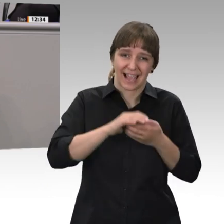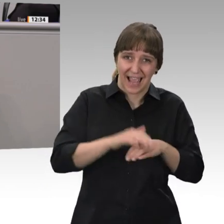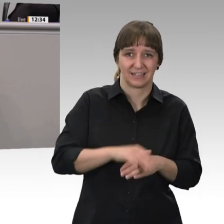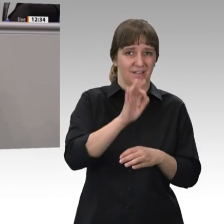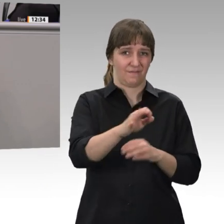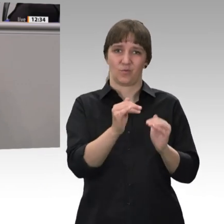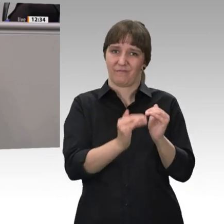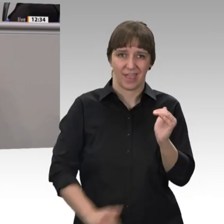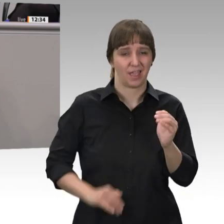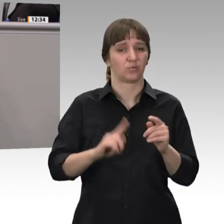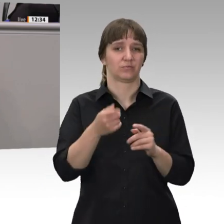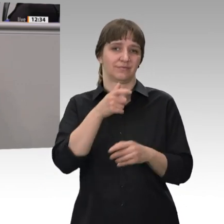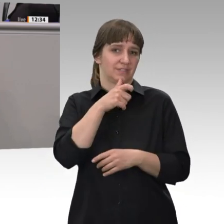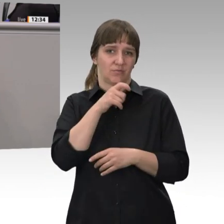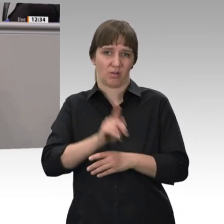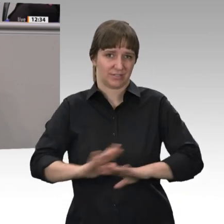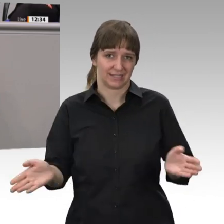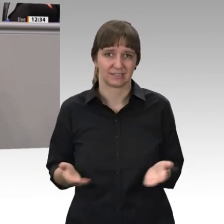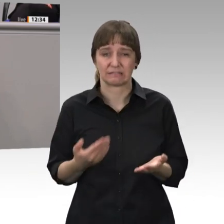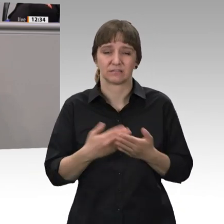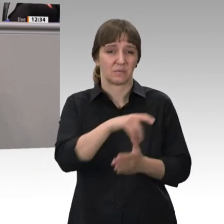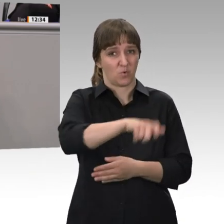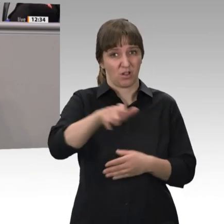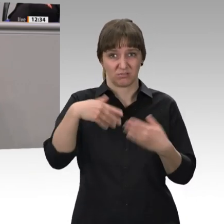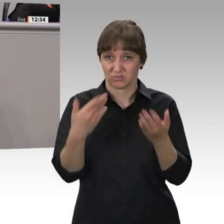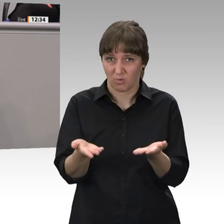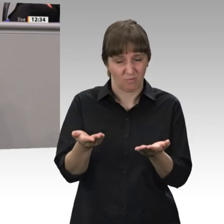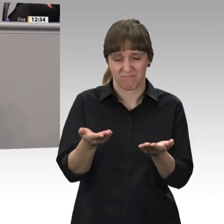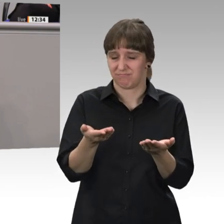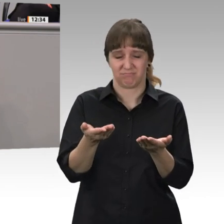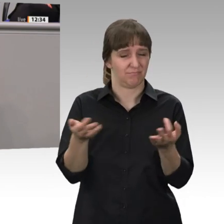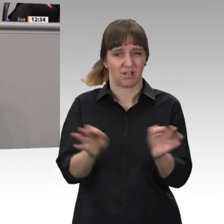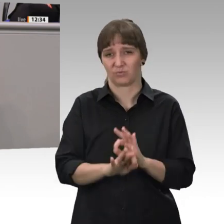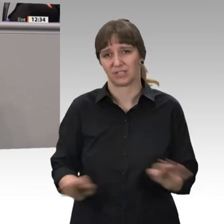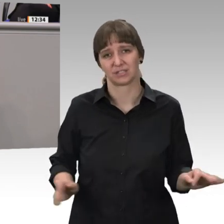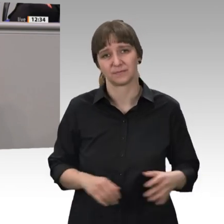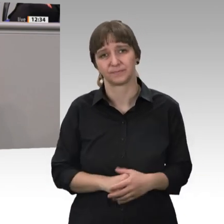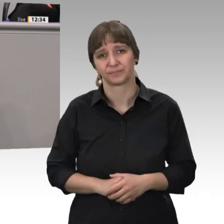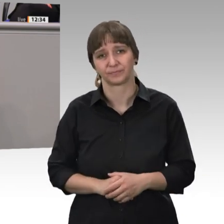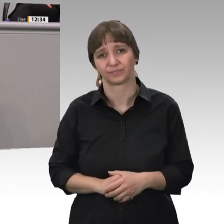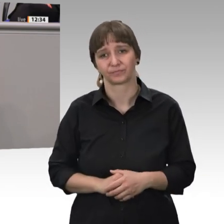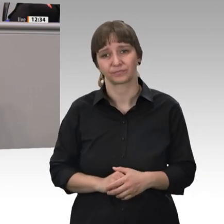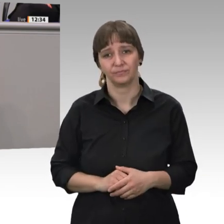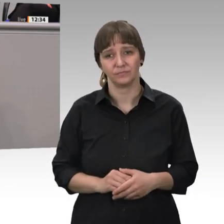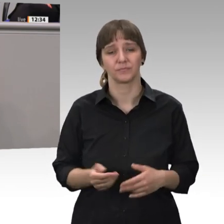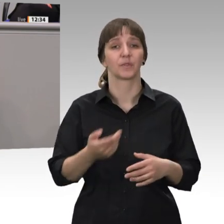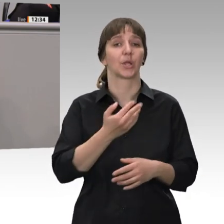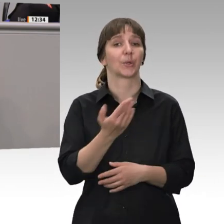Nebenwirkungen wollen und brauchen die Bürger nicht. Die Garantierente der Grünen bereichert auch die